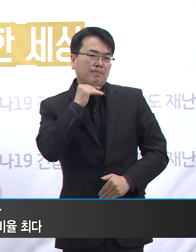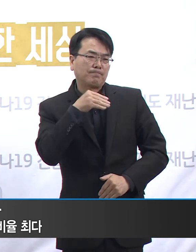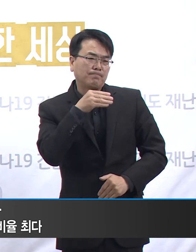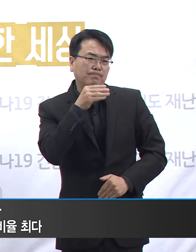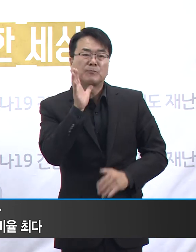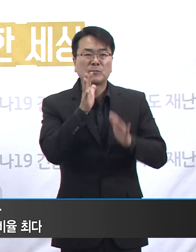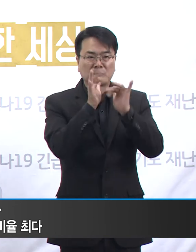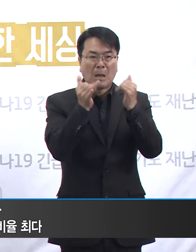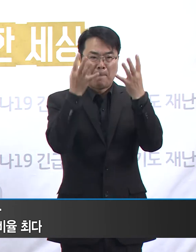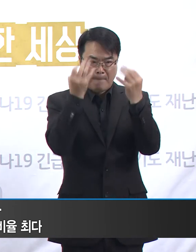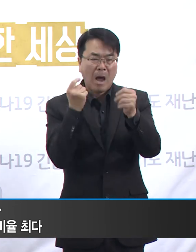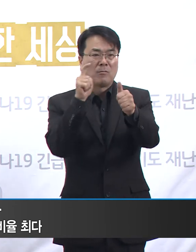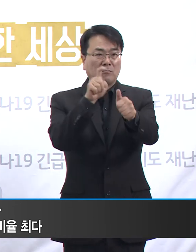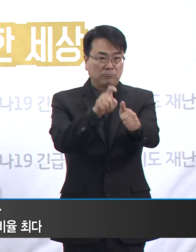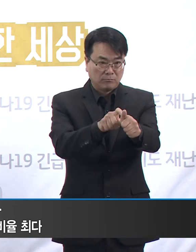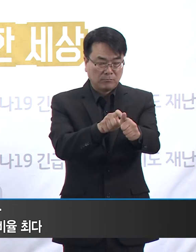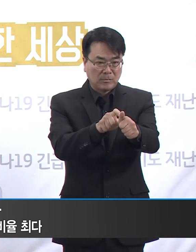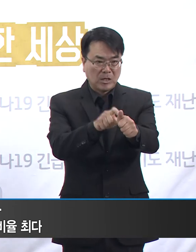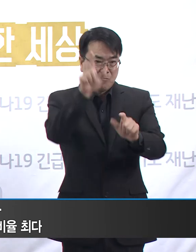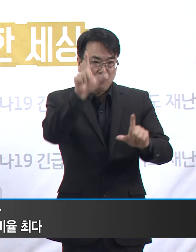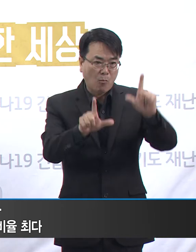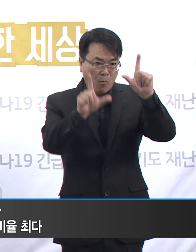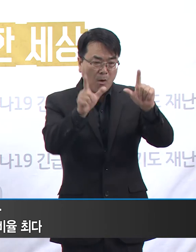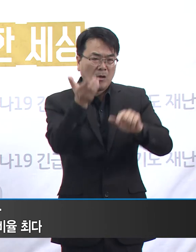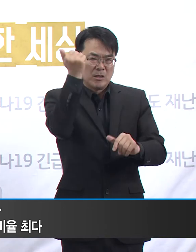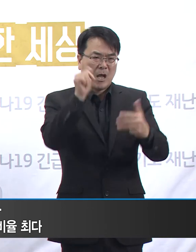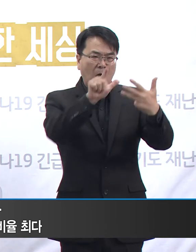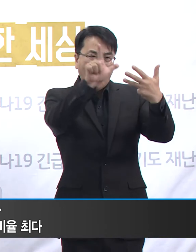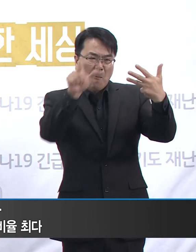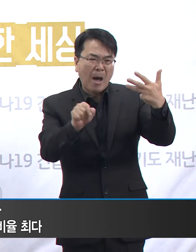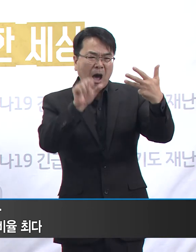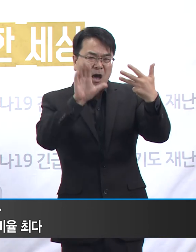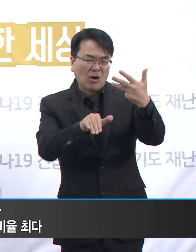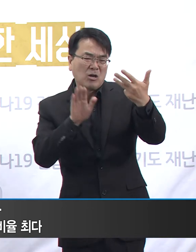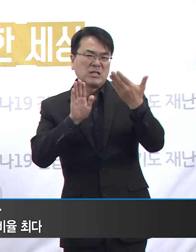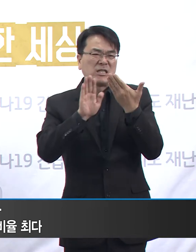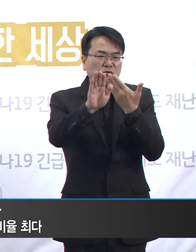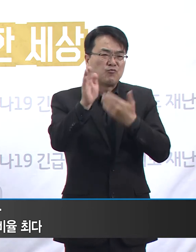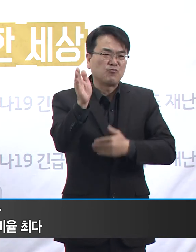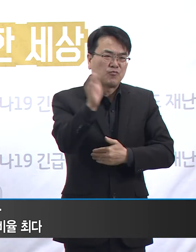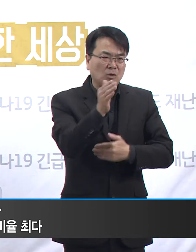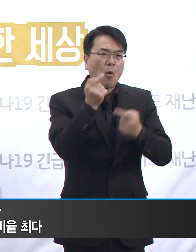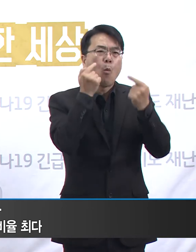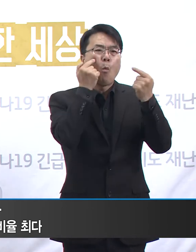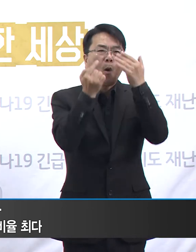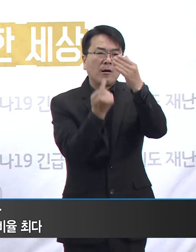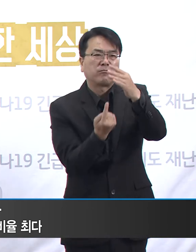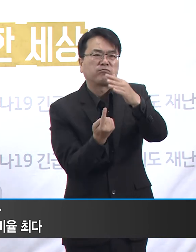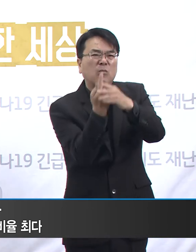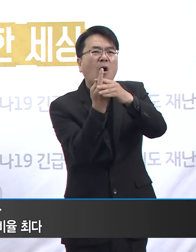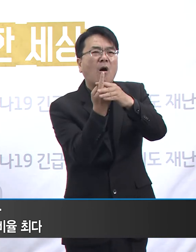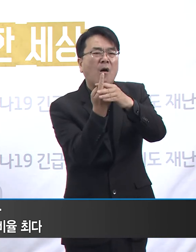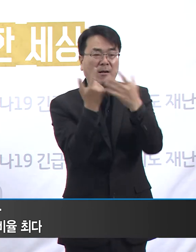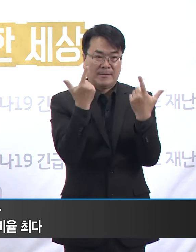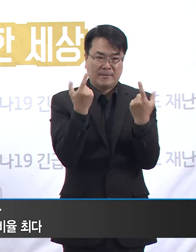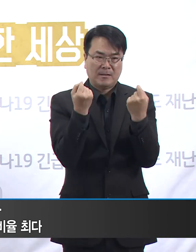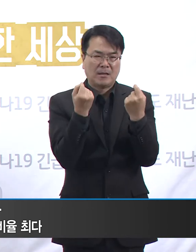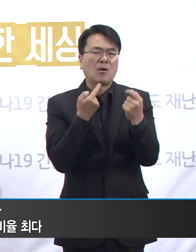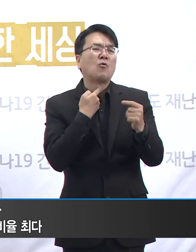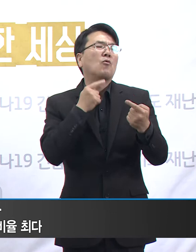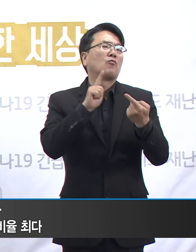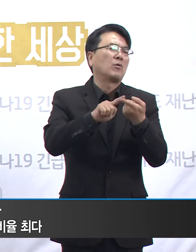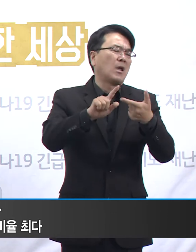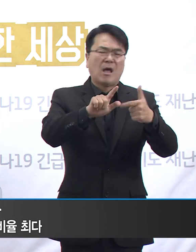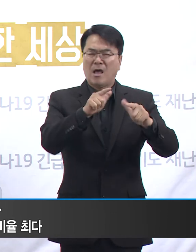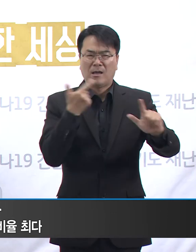비율이 매우 높고 이런 현상은 지난 8월 수도권 유행 이후부터 더욱 두드러집니다. 당연히 우리가 바라는 결과는